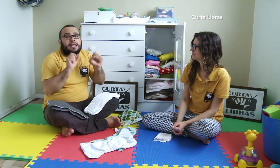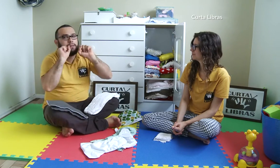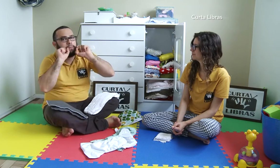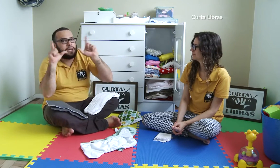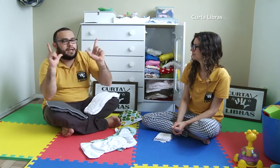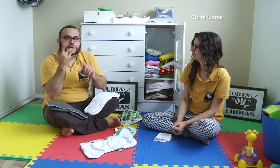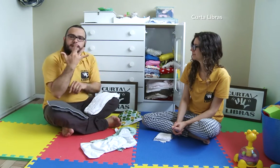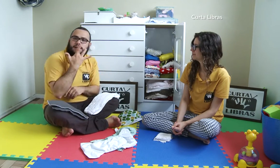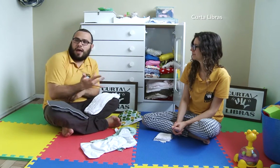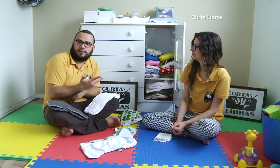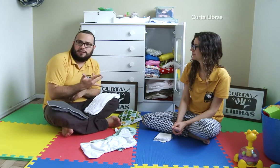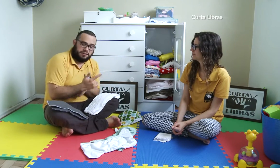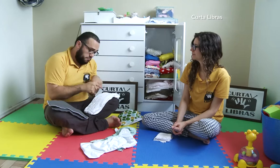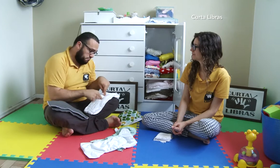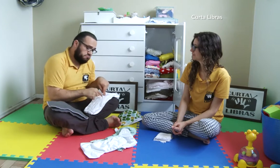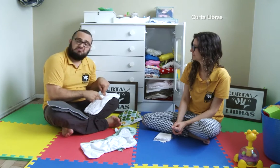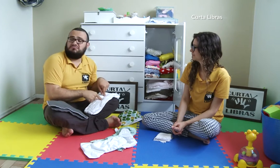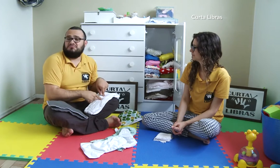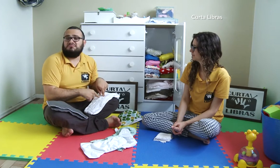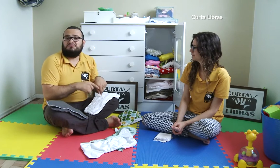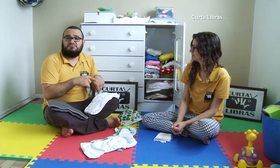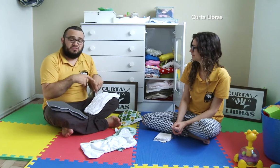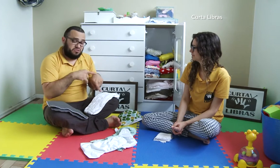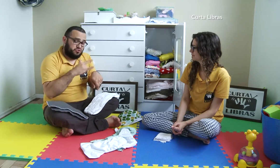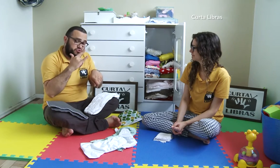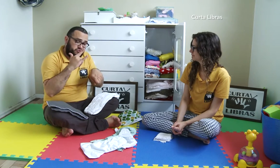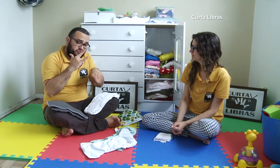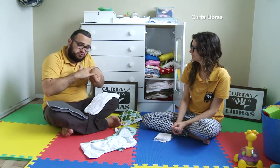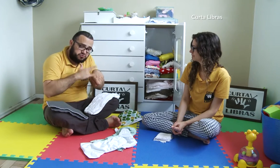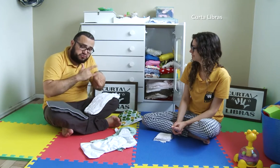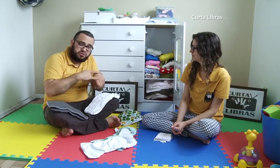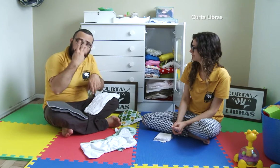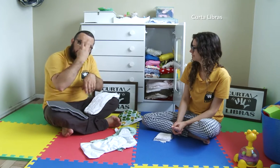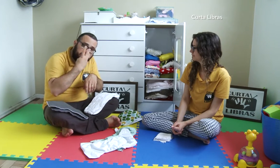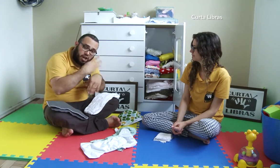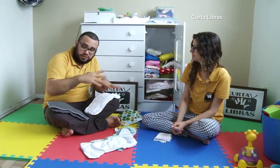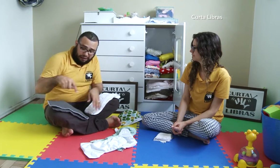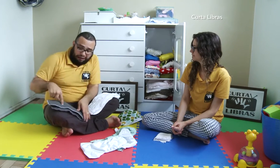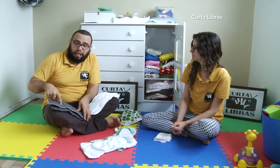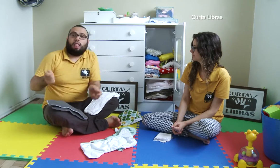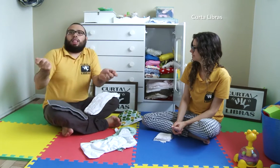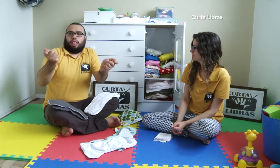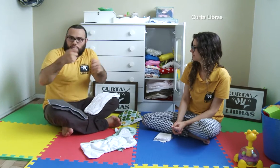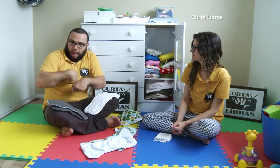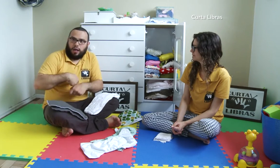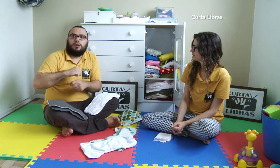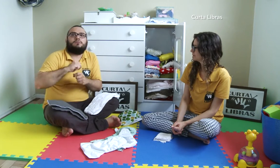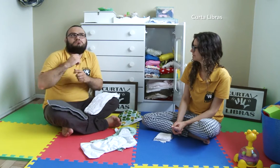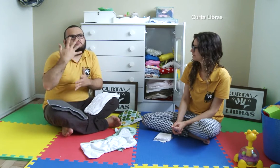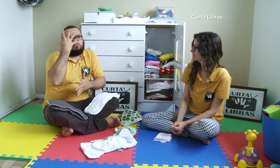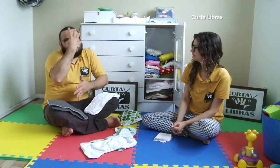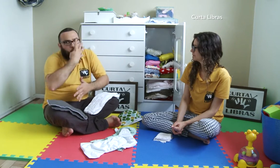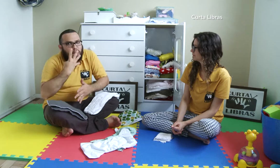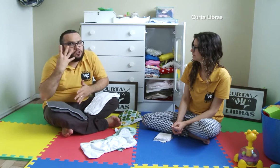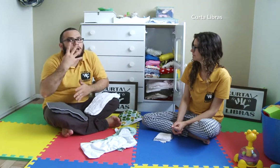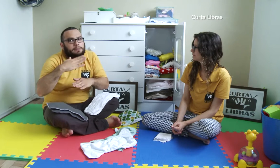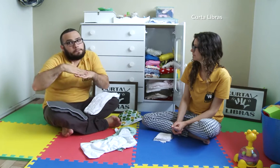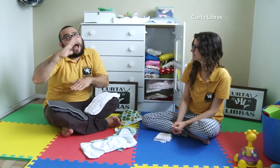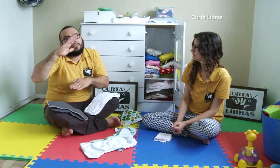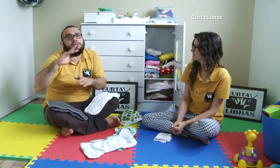e essa aqui absorve mais. E essa aqui pode ser utilizada durante a manhã e à tarde. Essa precisa trocar a cada 3 horas.